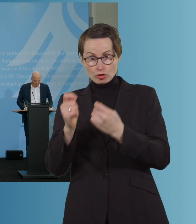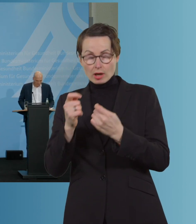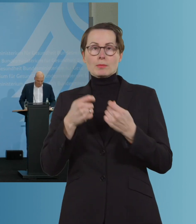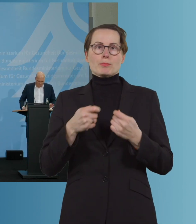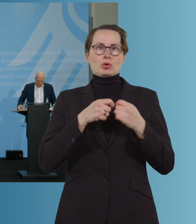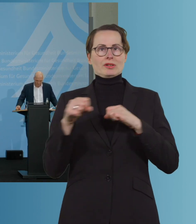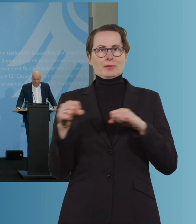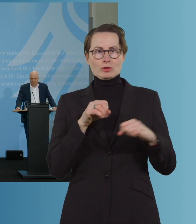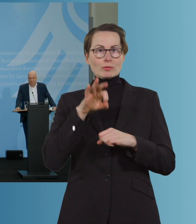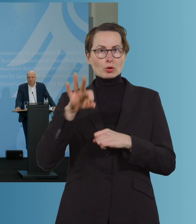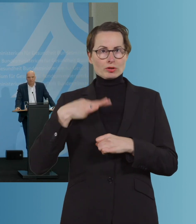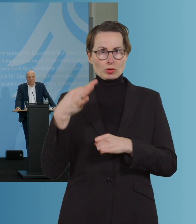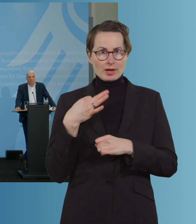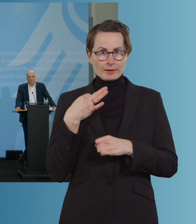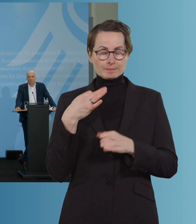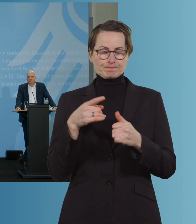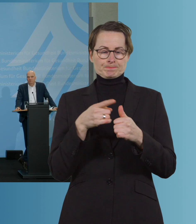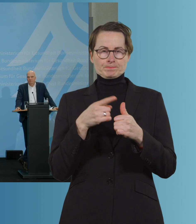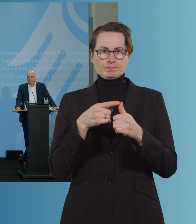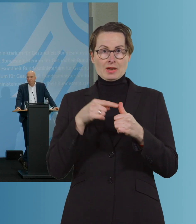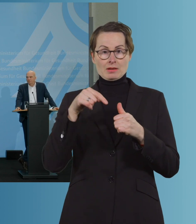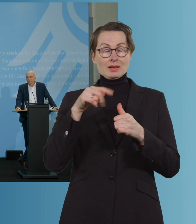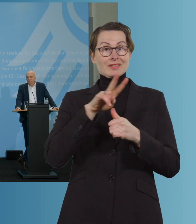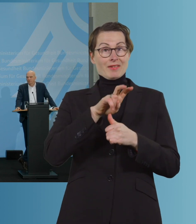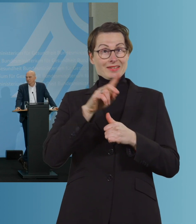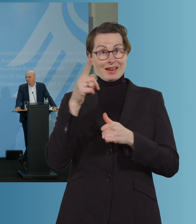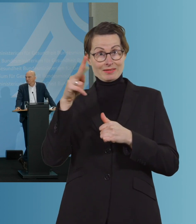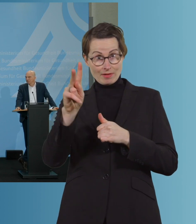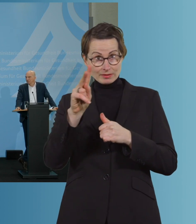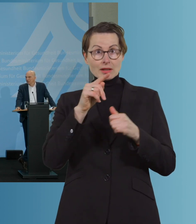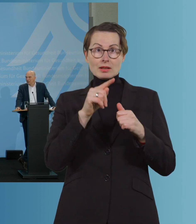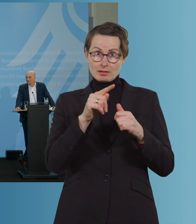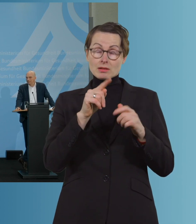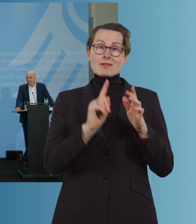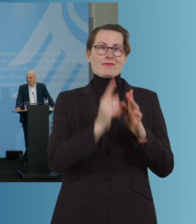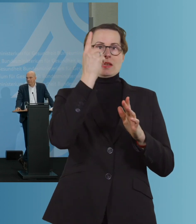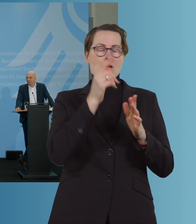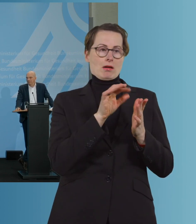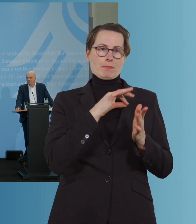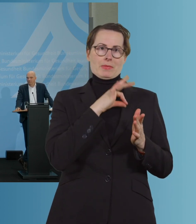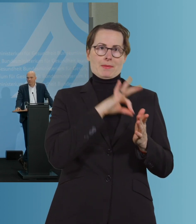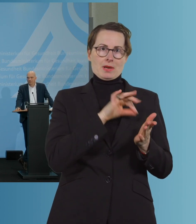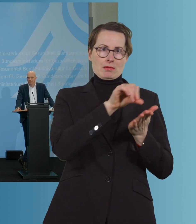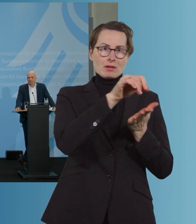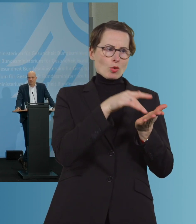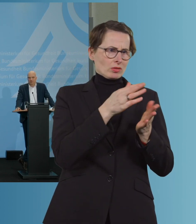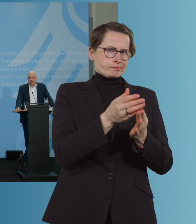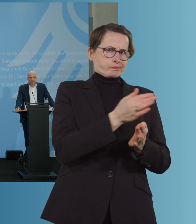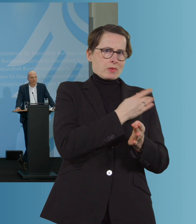getroffen. Zum einen, es gibt auch in diesem Jahr, auch nach den letzten schwierigen Wochen auf den Intensivstationen in Deutschland, eine